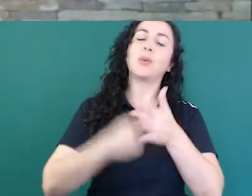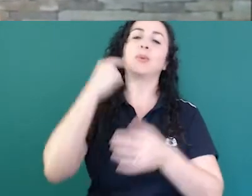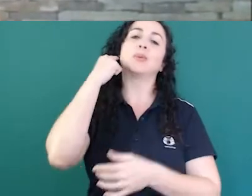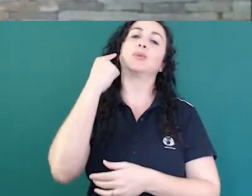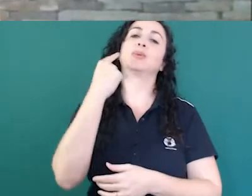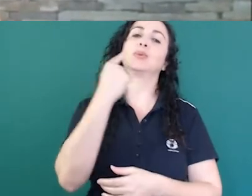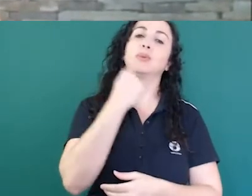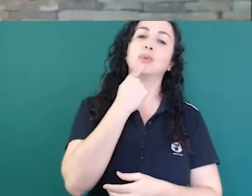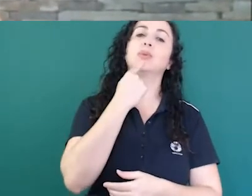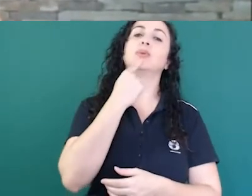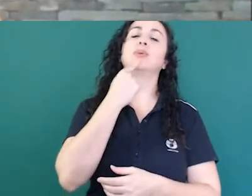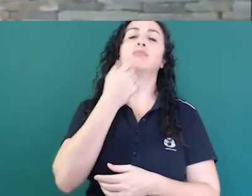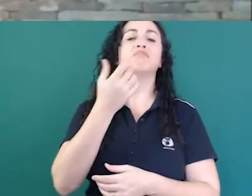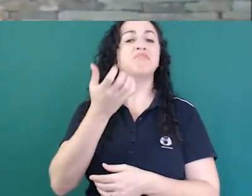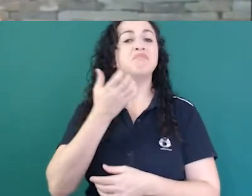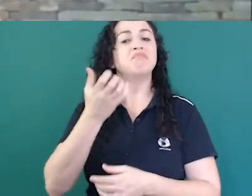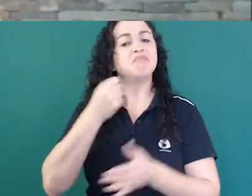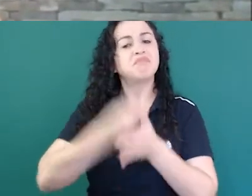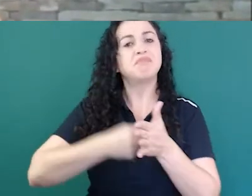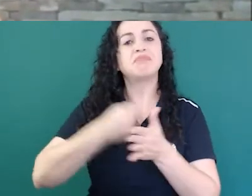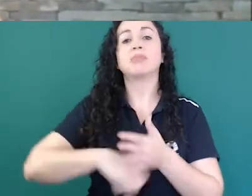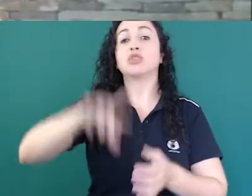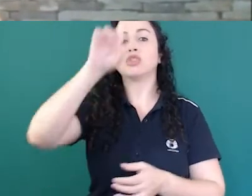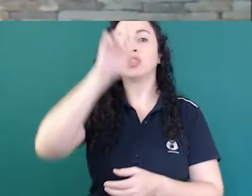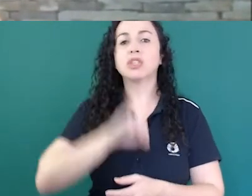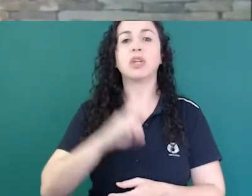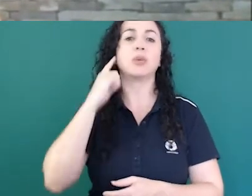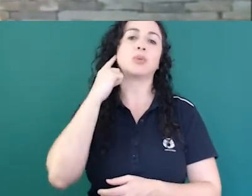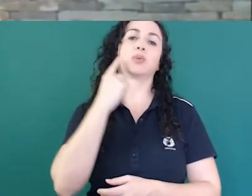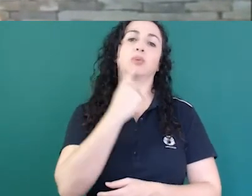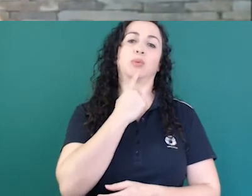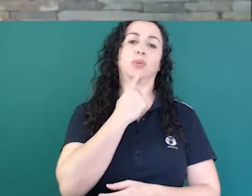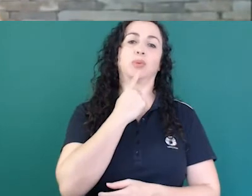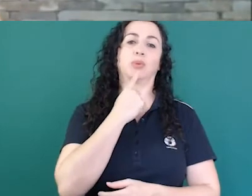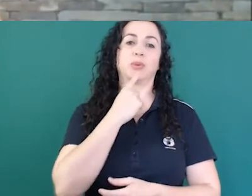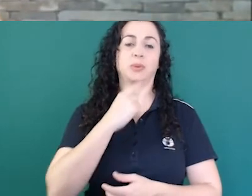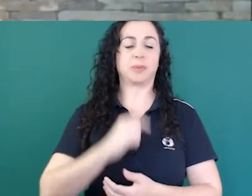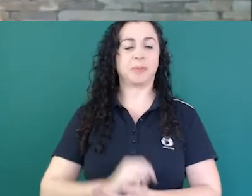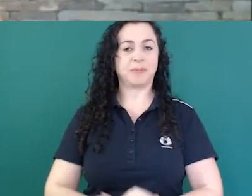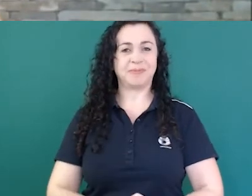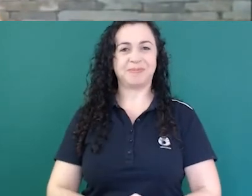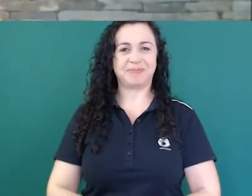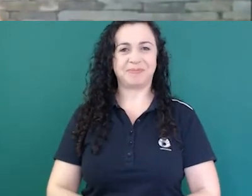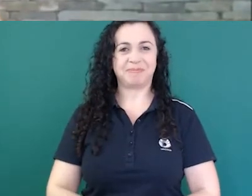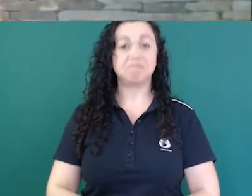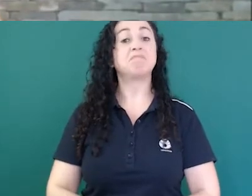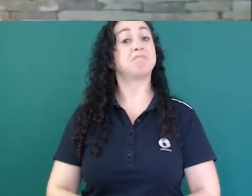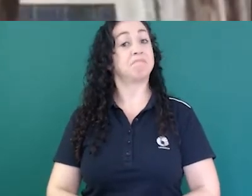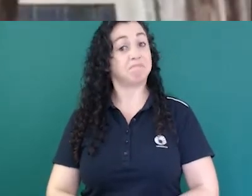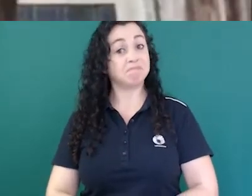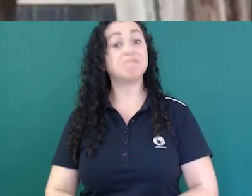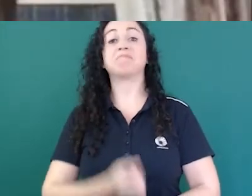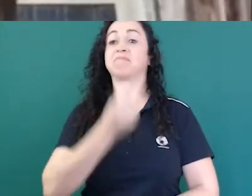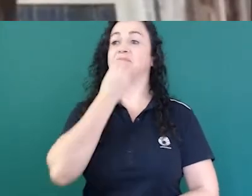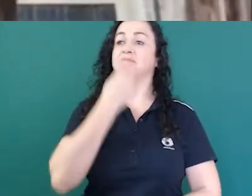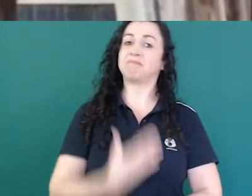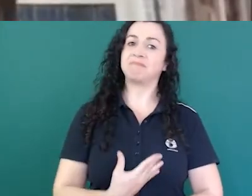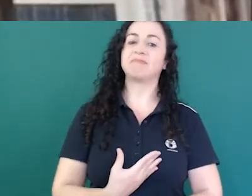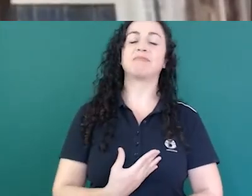cidadania e dos direitos da pessoa surda. Muito bem, e nós temos,